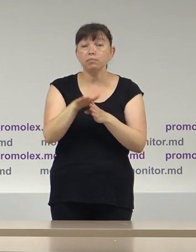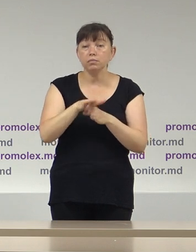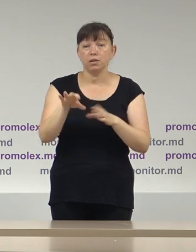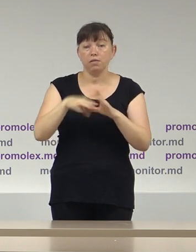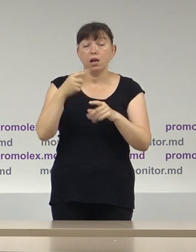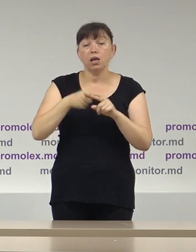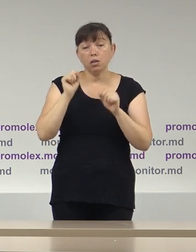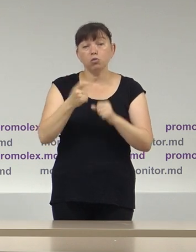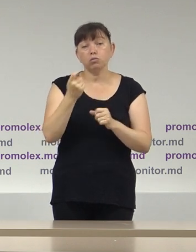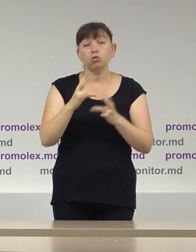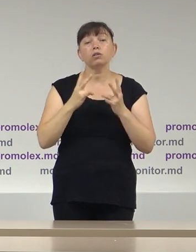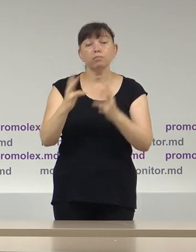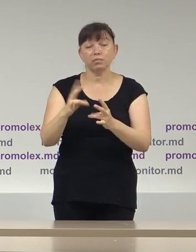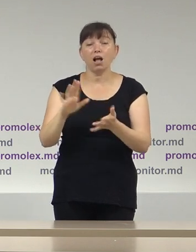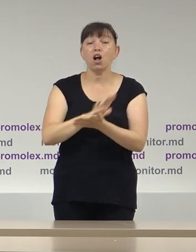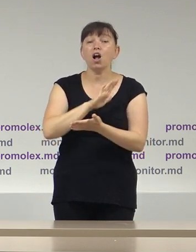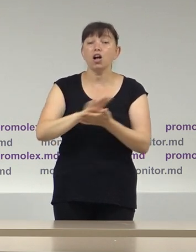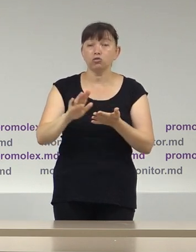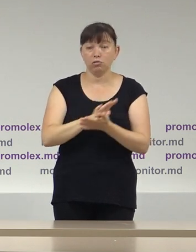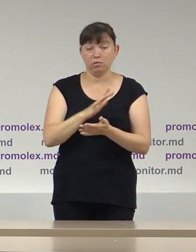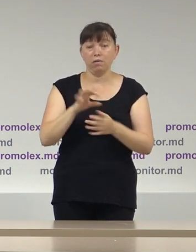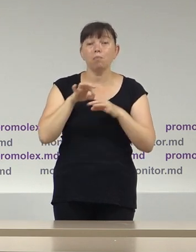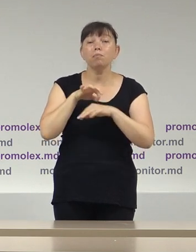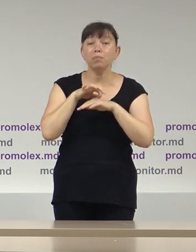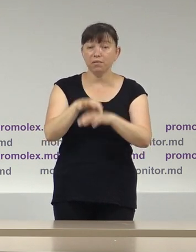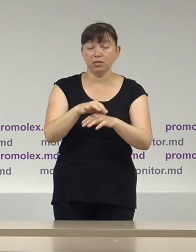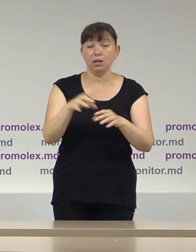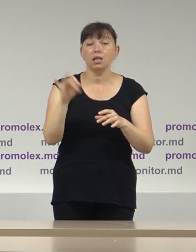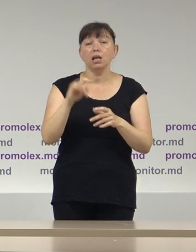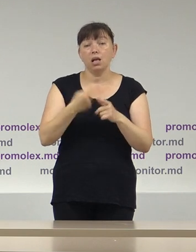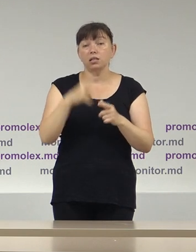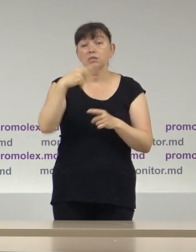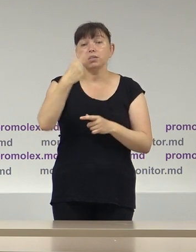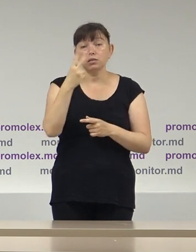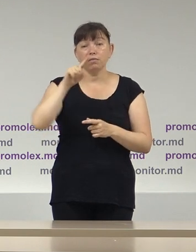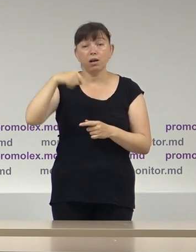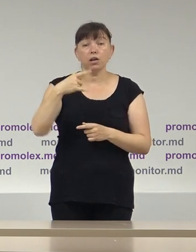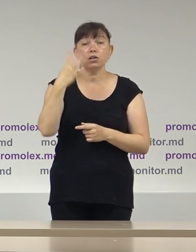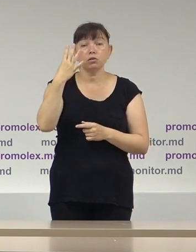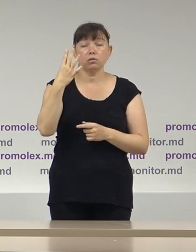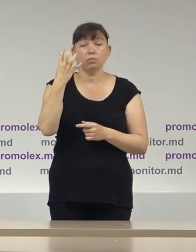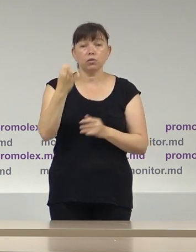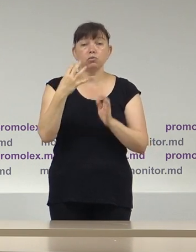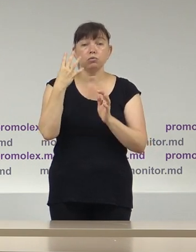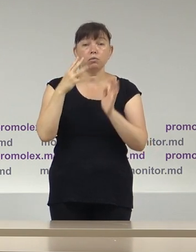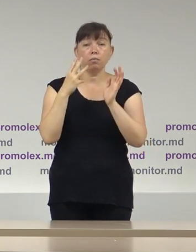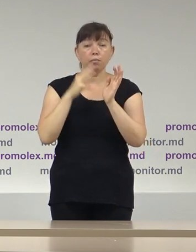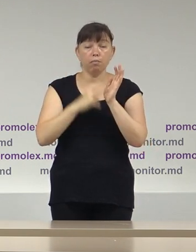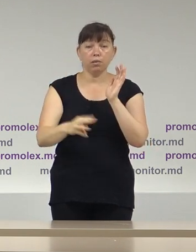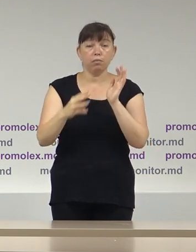afecta în special calitatea procedurilor din ziua legilor, ori suma de 22.468.000 lei